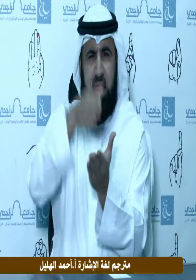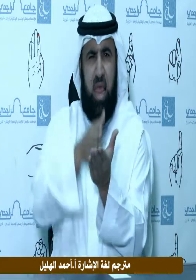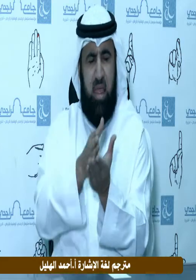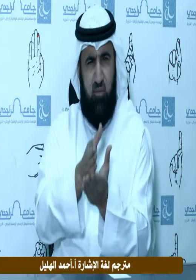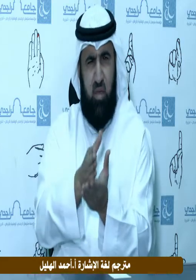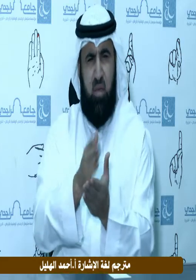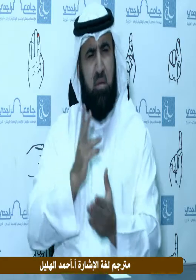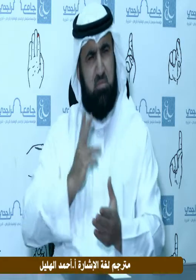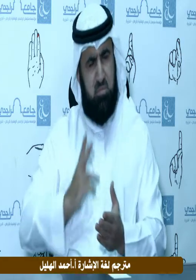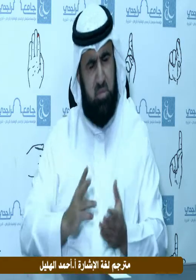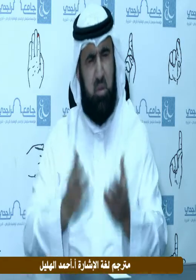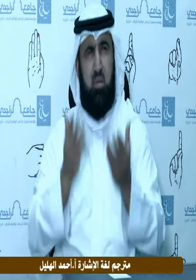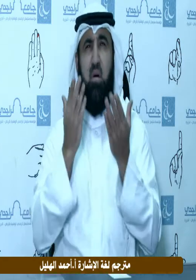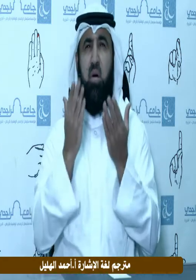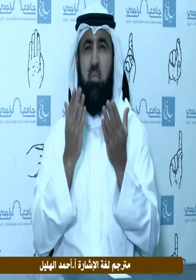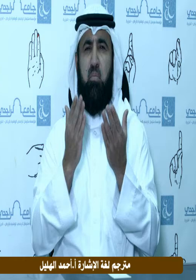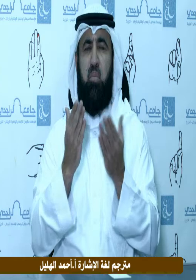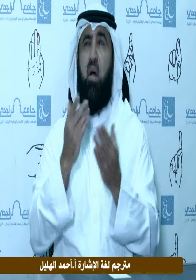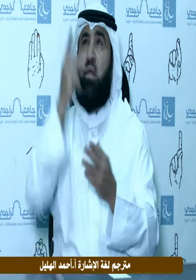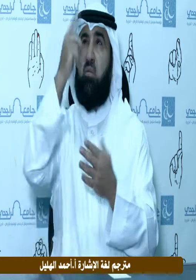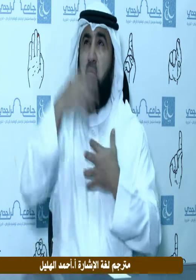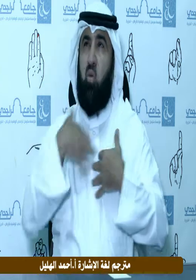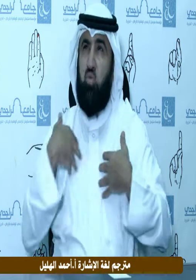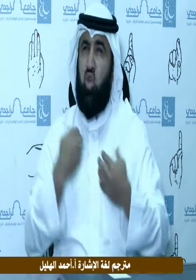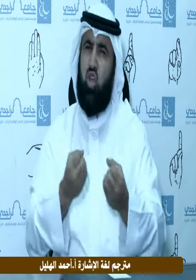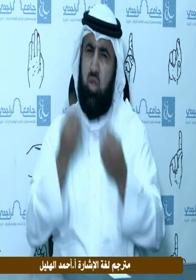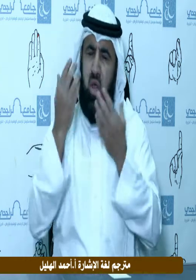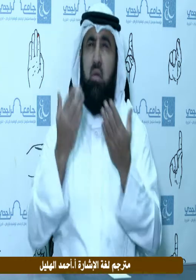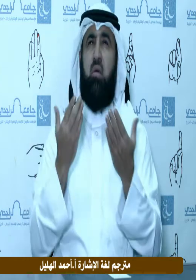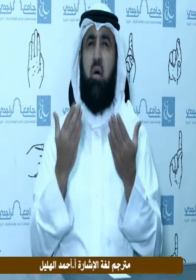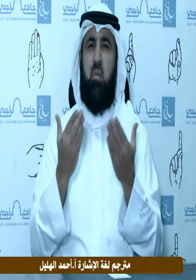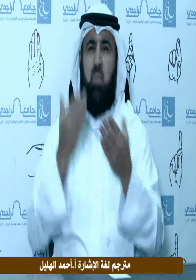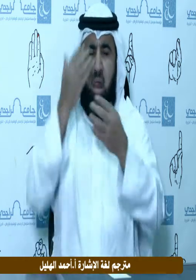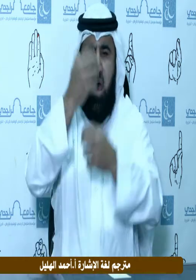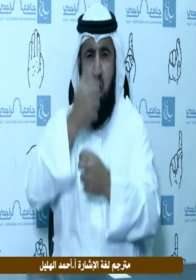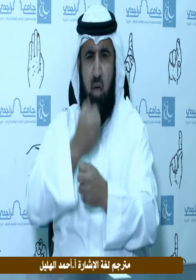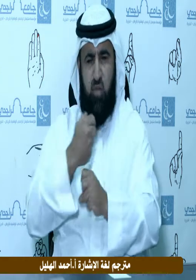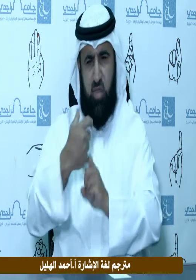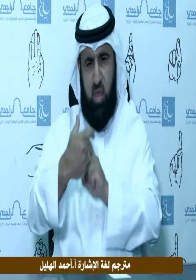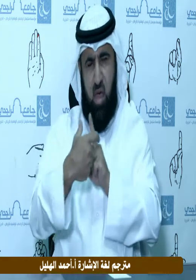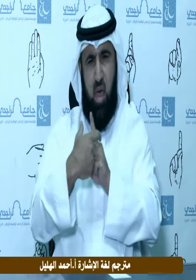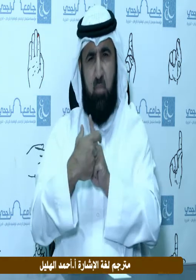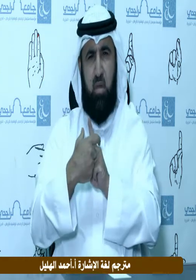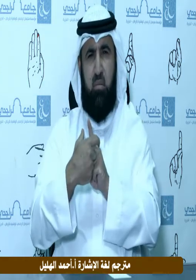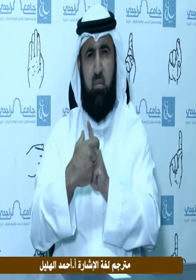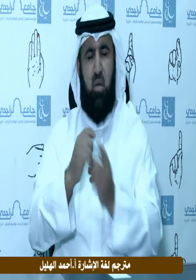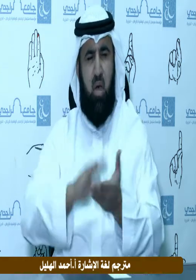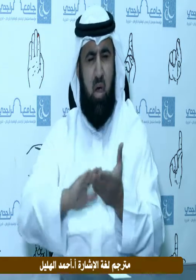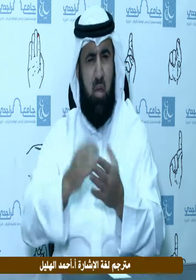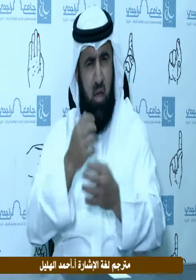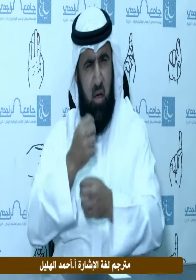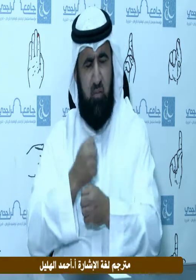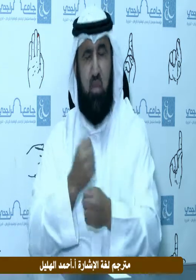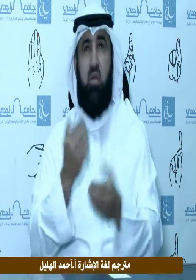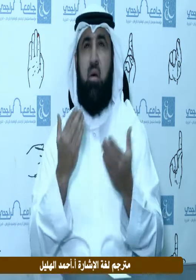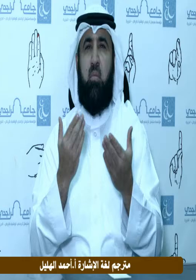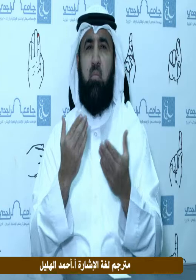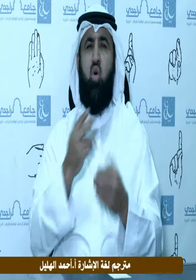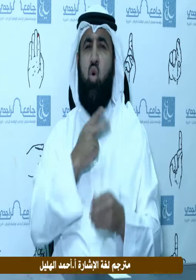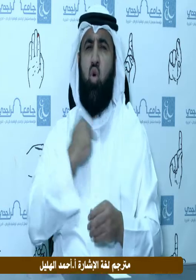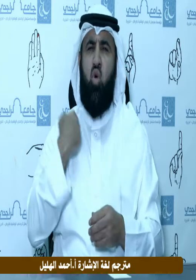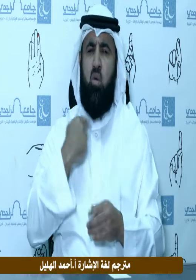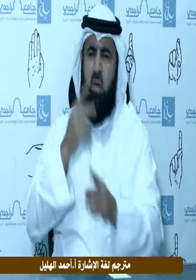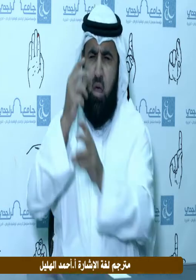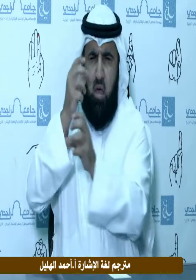والغنى ونسألك رضاك والجنة احفظ علينا أمننا واستقرارنا ووفق اللهم ولي